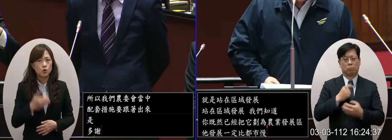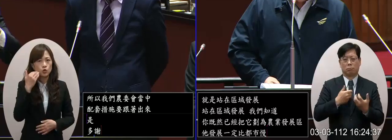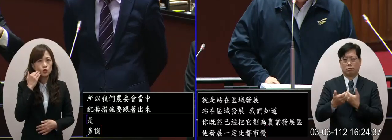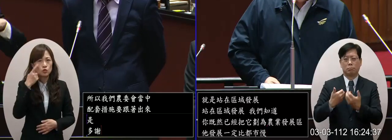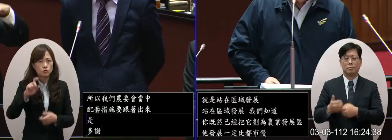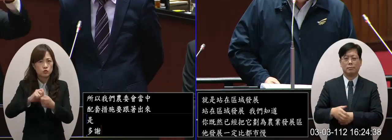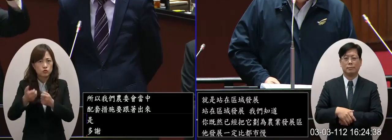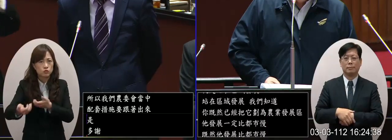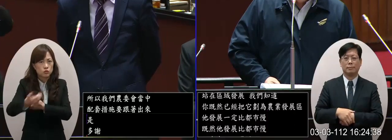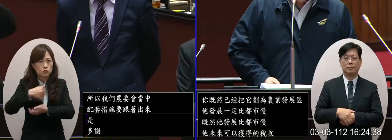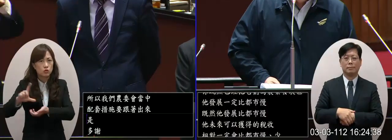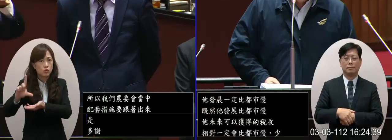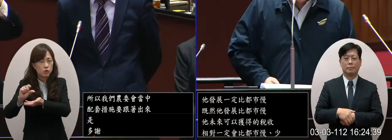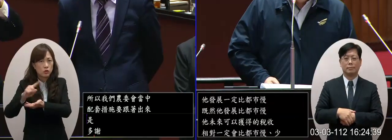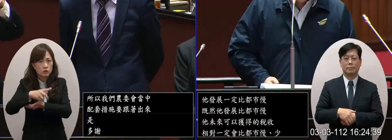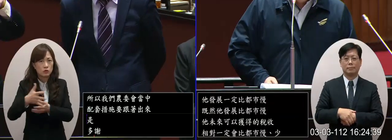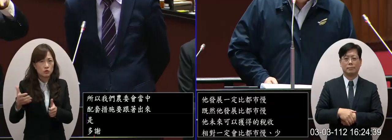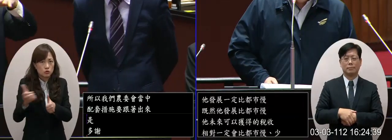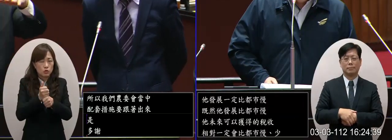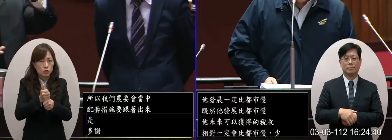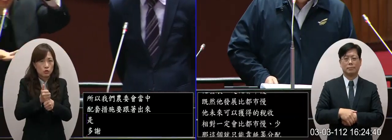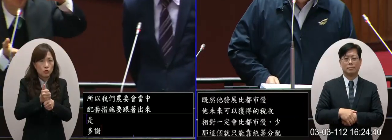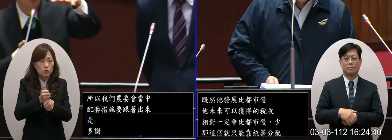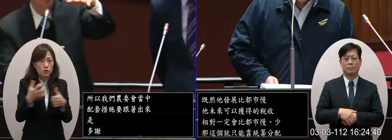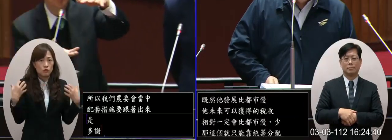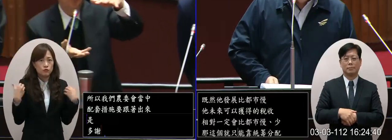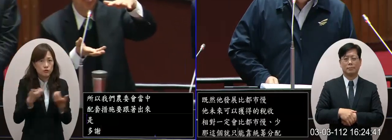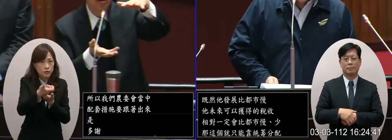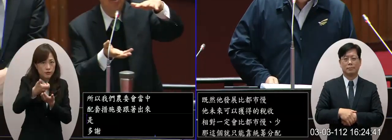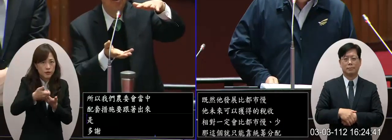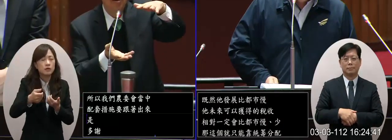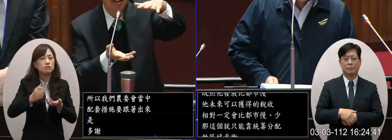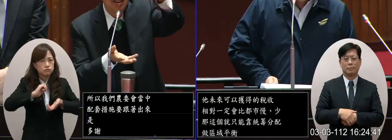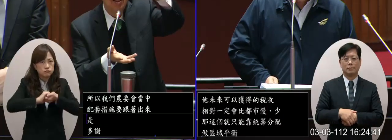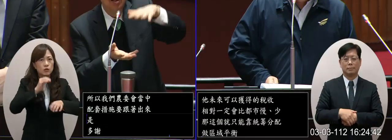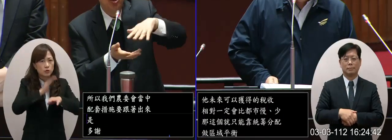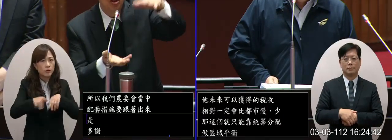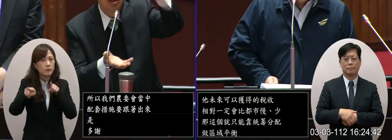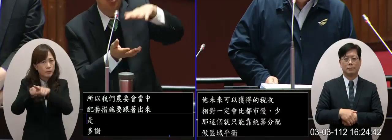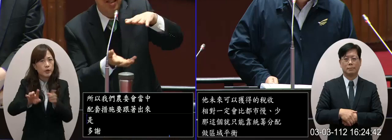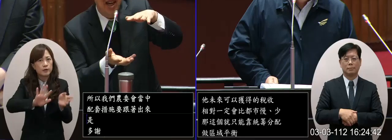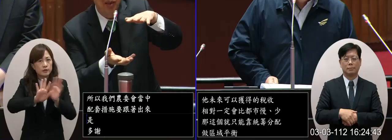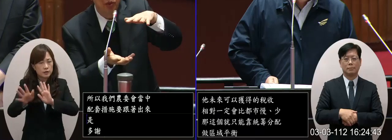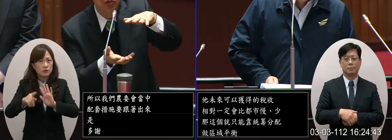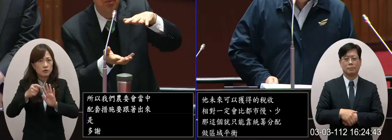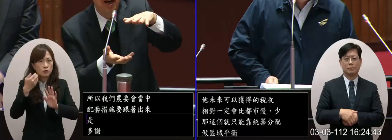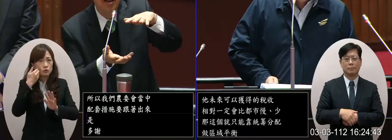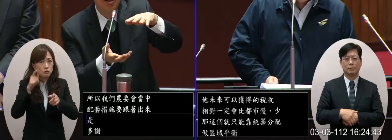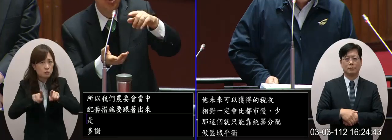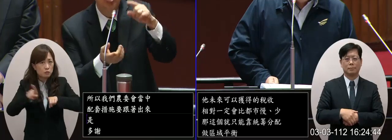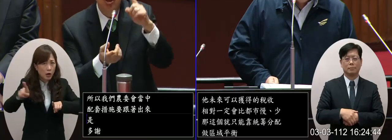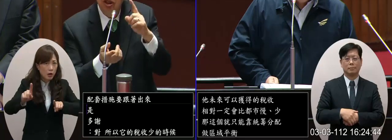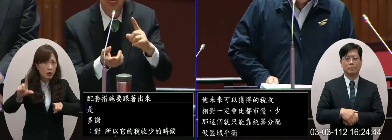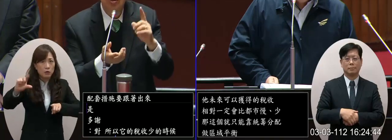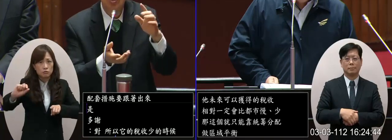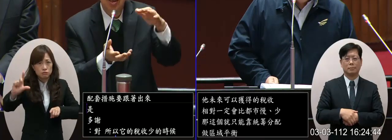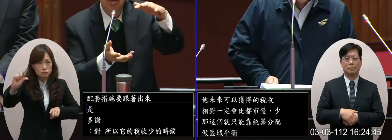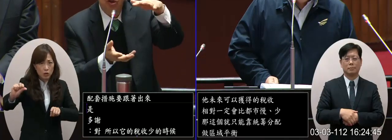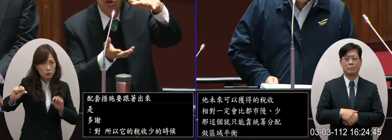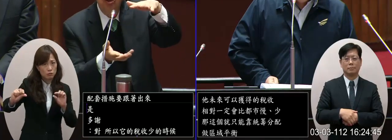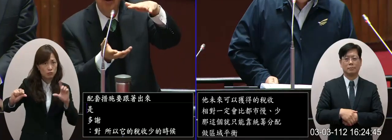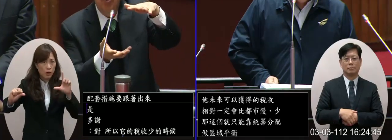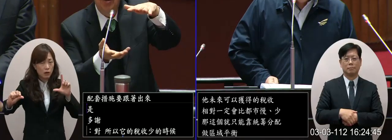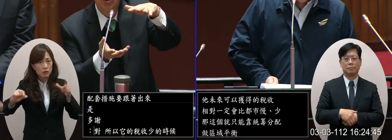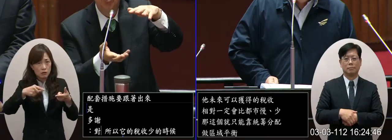它的稅收少的時候這個統籌分配的情形一定會特別考慮到這一個收支的短差的部分所以即使